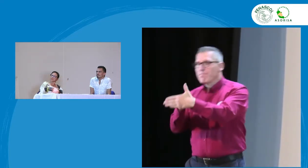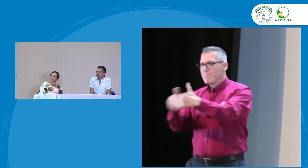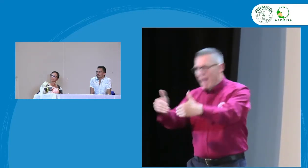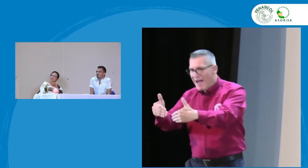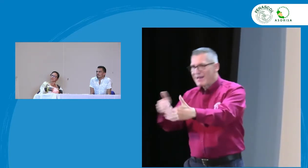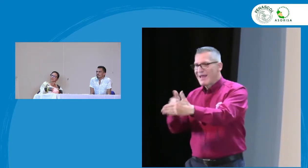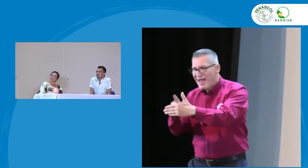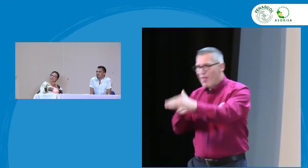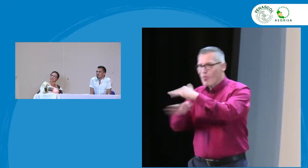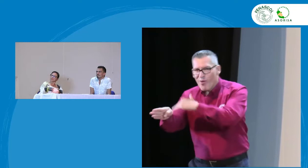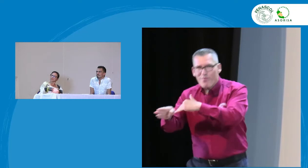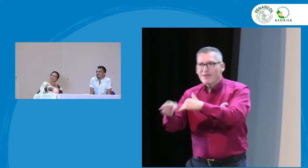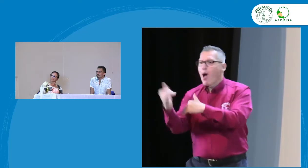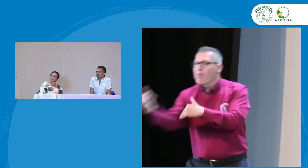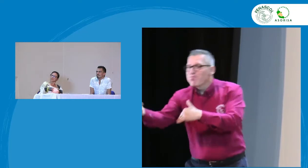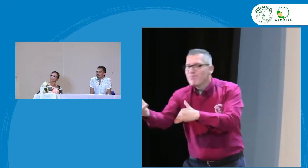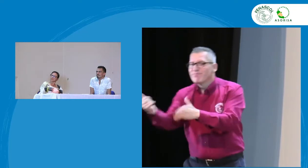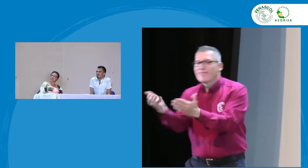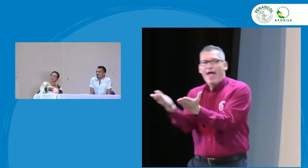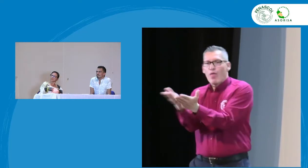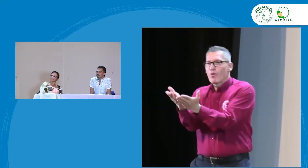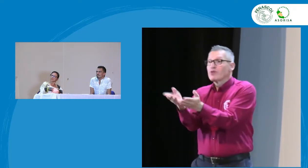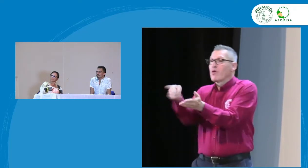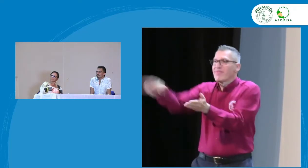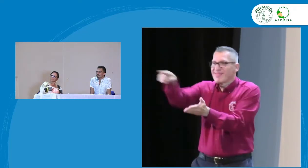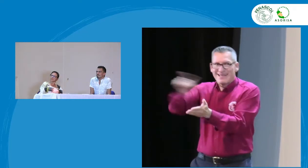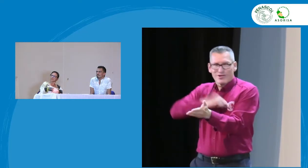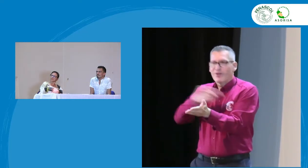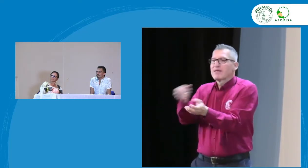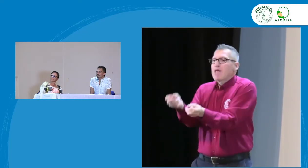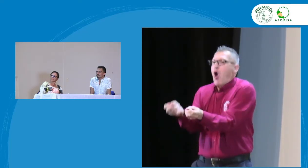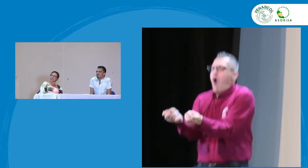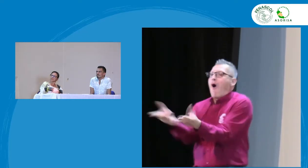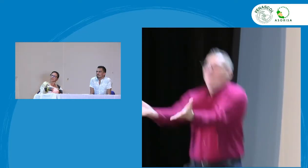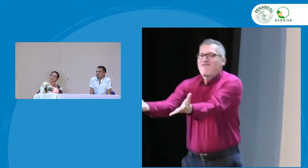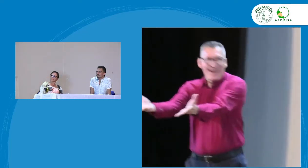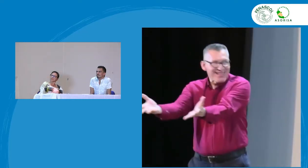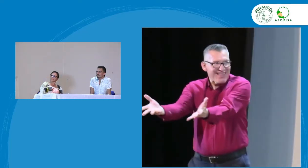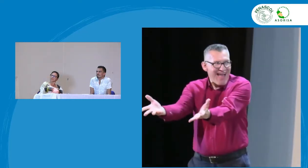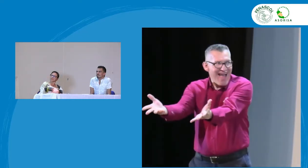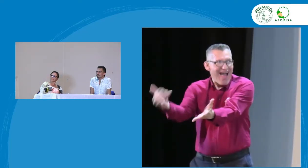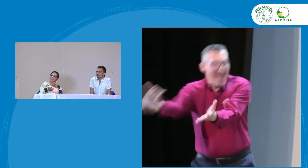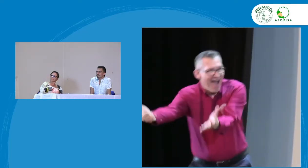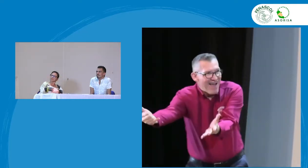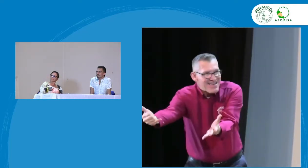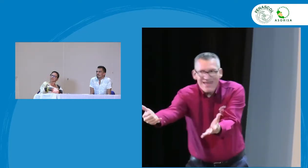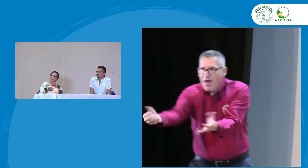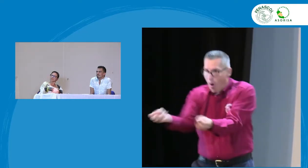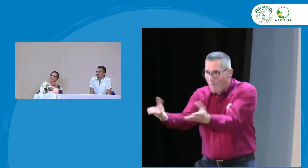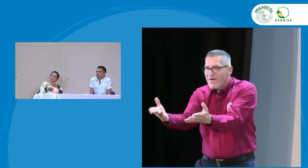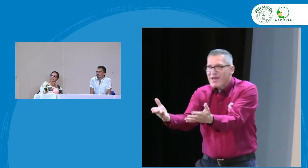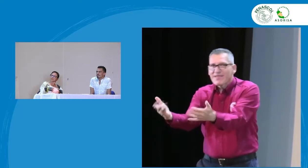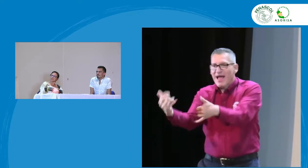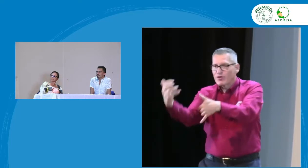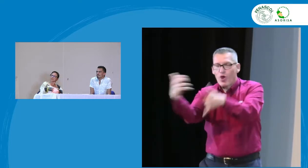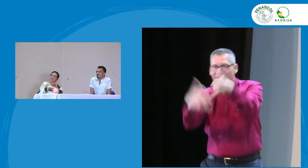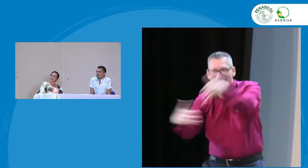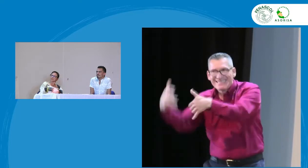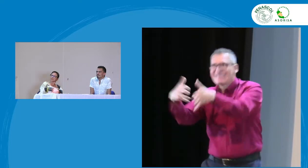cosas ¿no? la accesibilidad a la educación que esas barreras se derrumben y que la persona pueda acceder a la